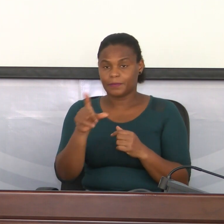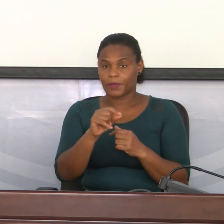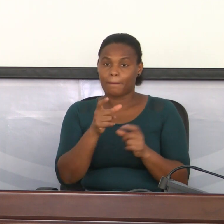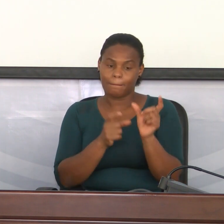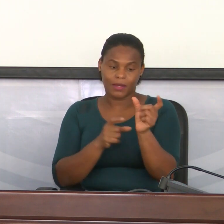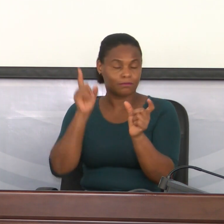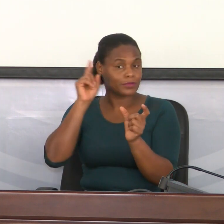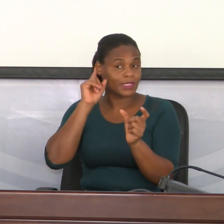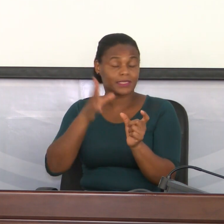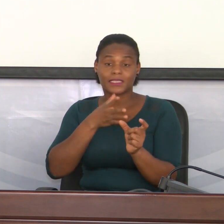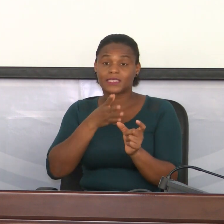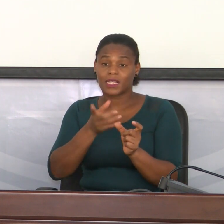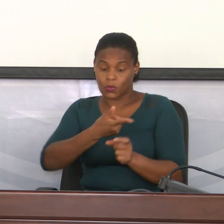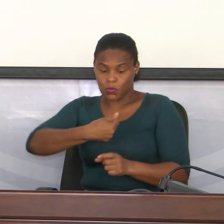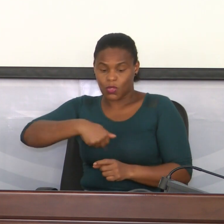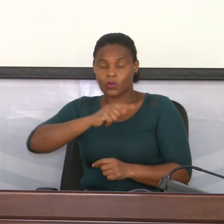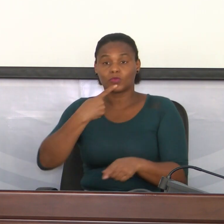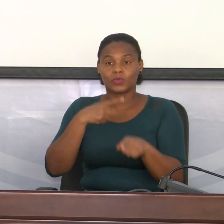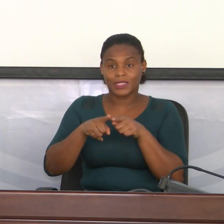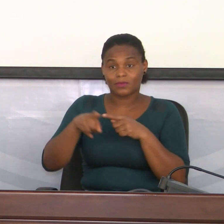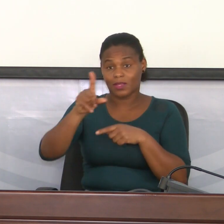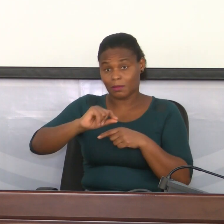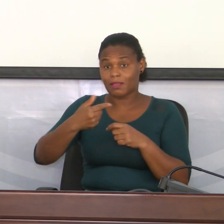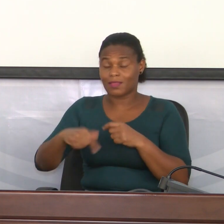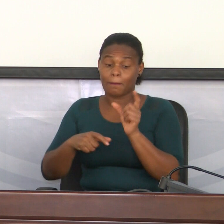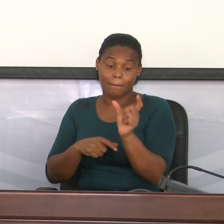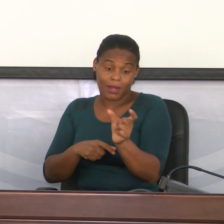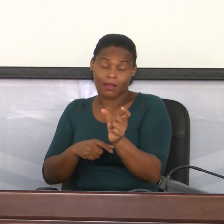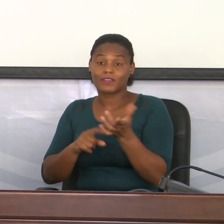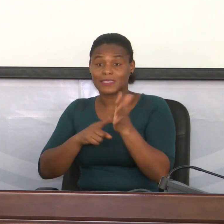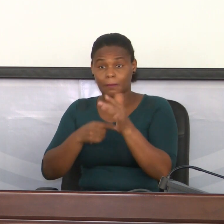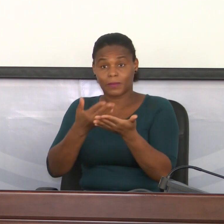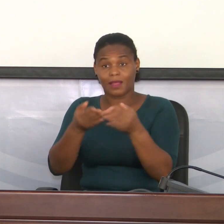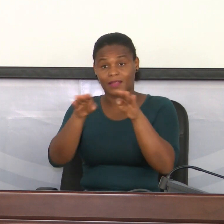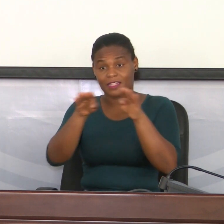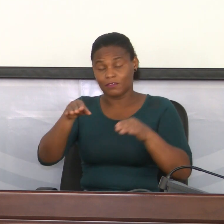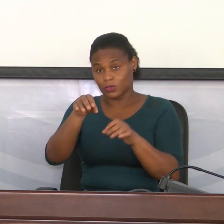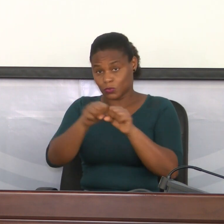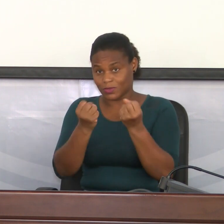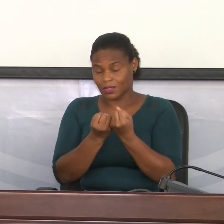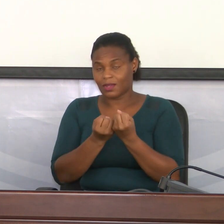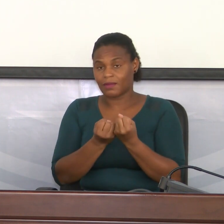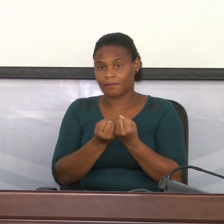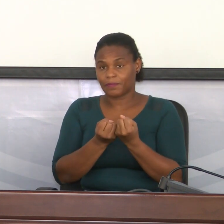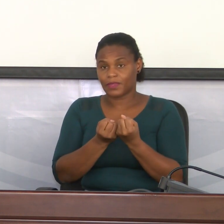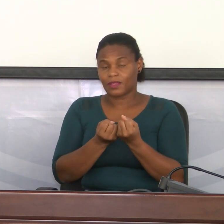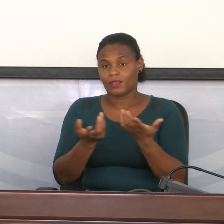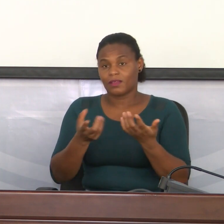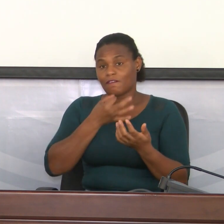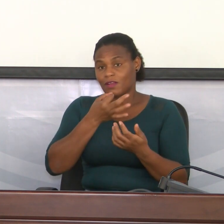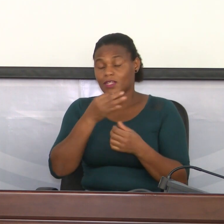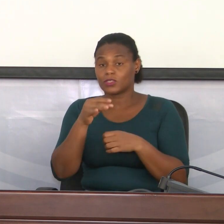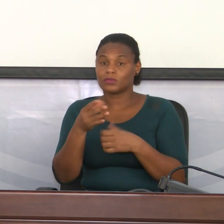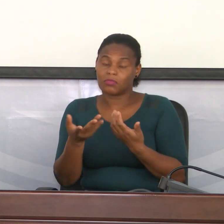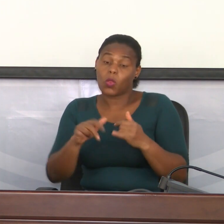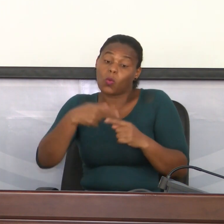uma palavra muito importante a dizer, nós, os políticos, que também têm uma palavra e exemplos a dar a nível social, para além dos profissionais de